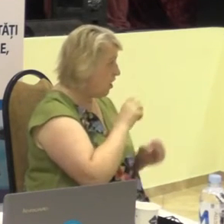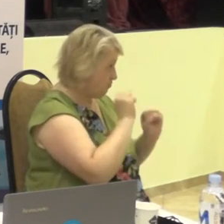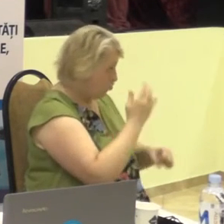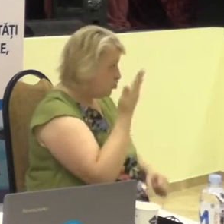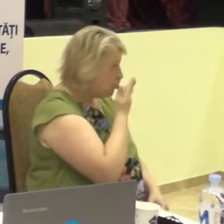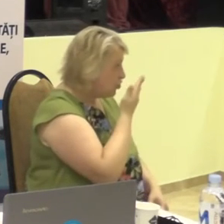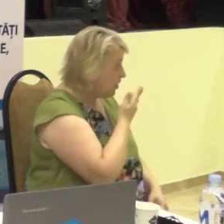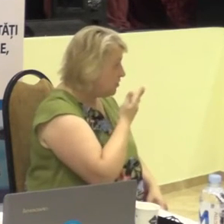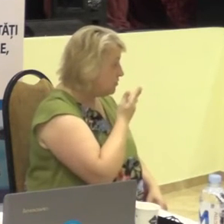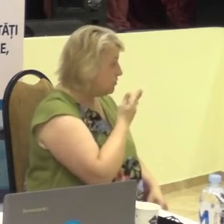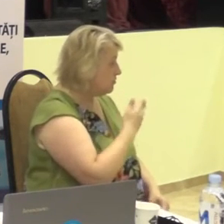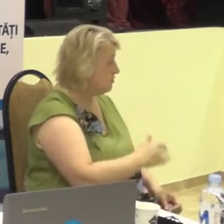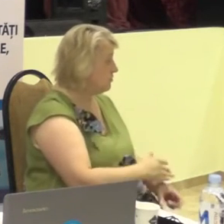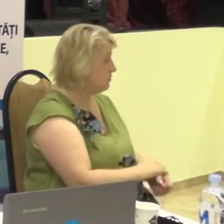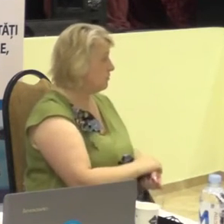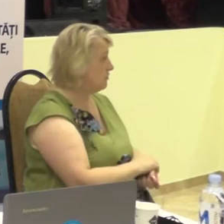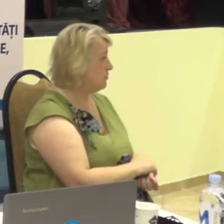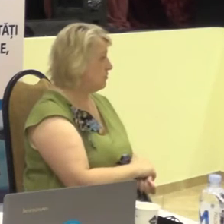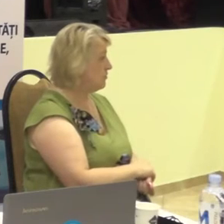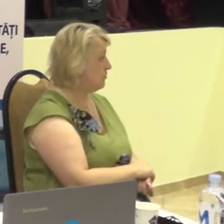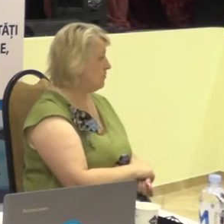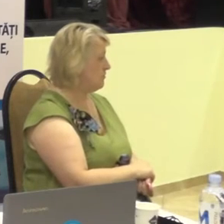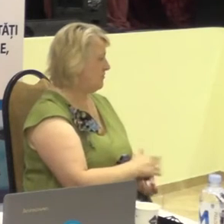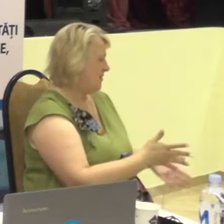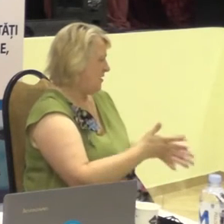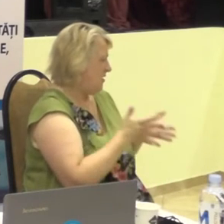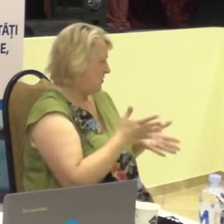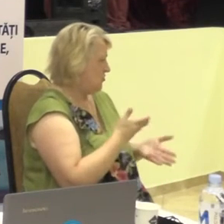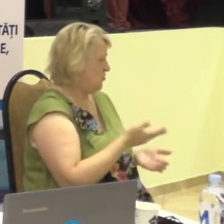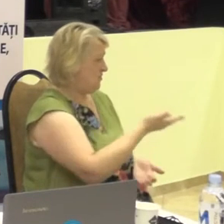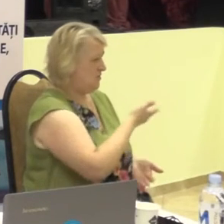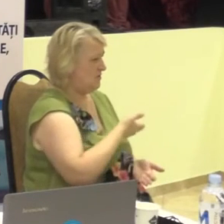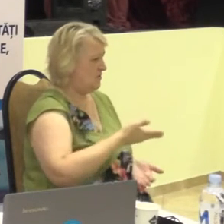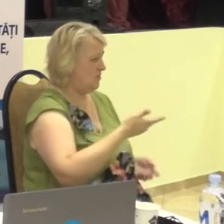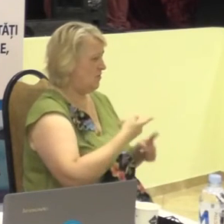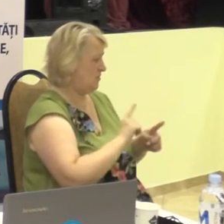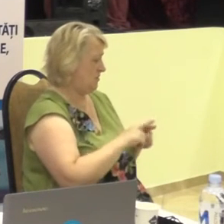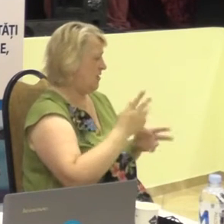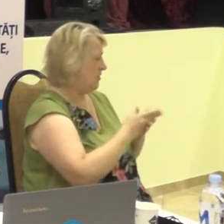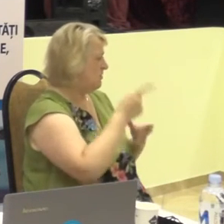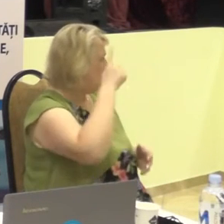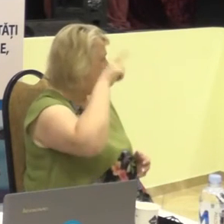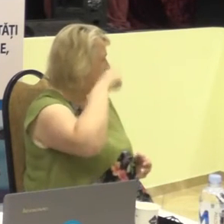citesc? Sigur de noi este un mit,